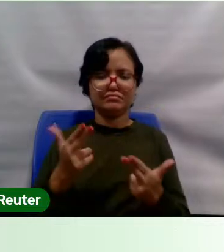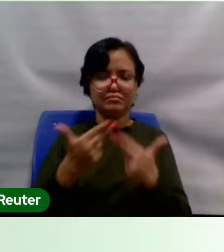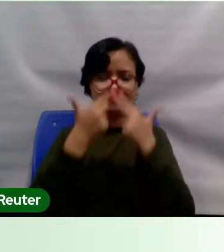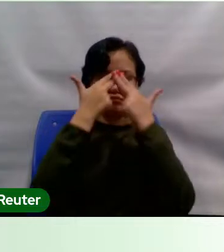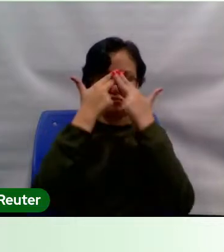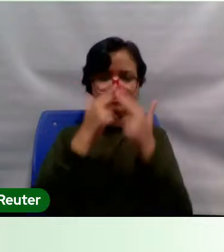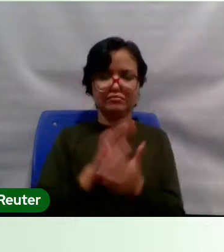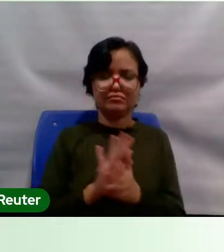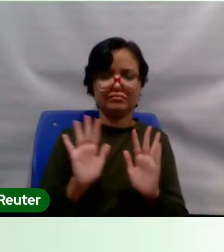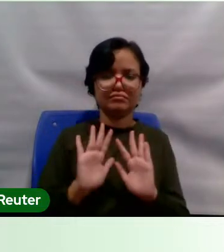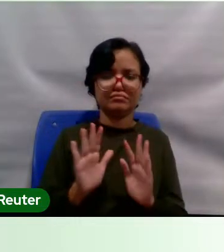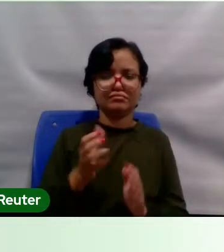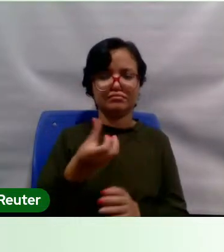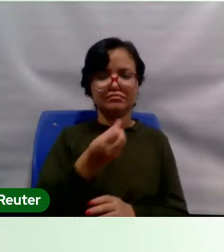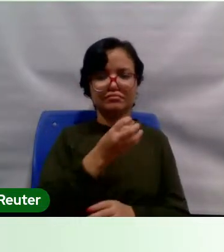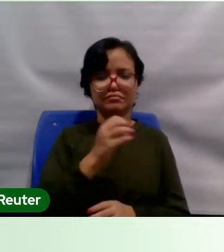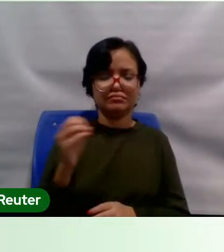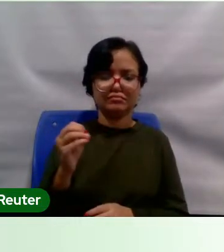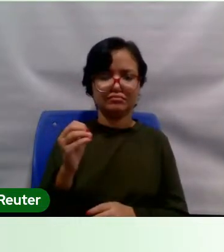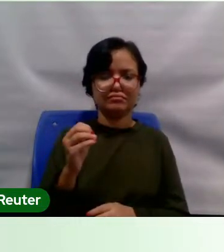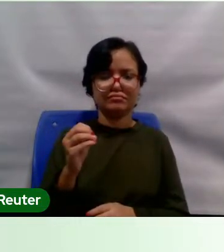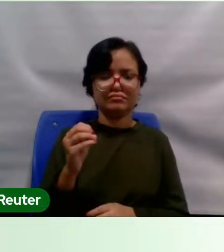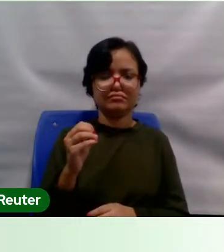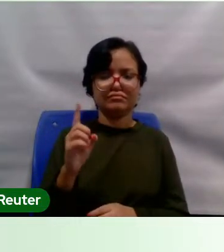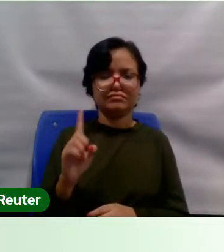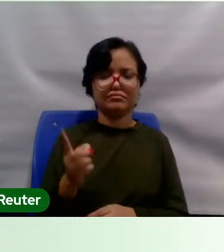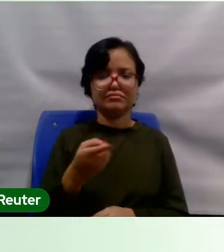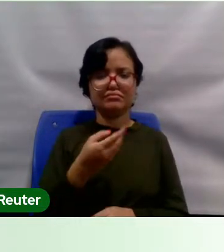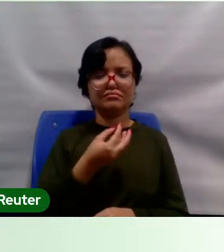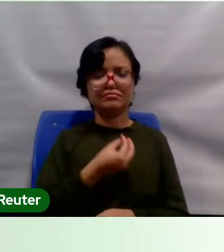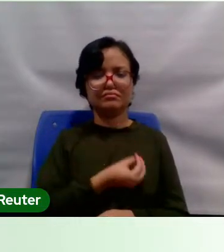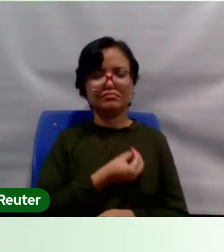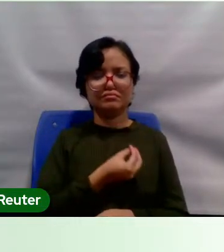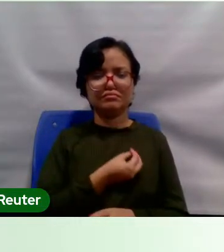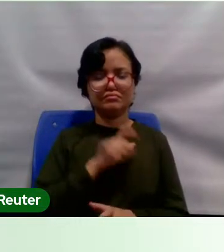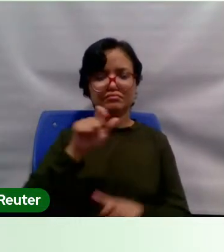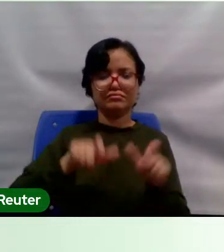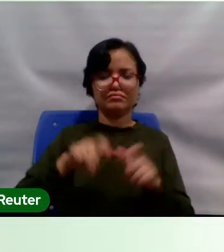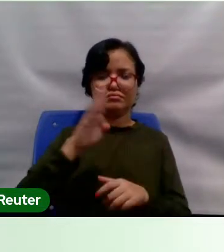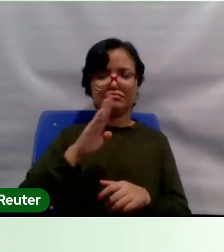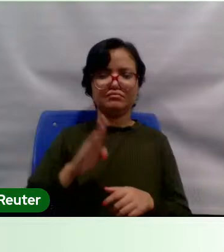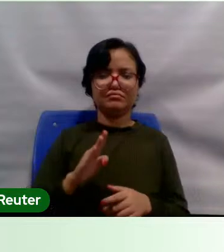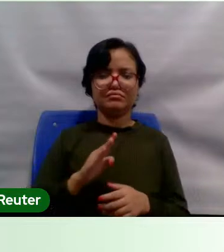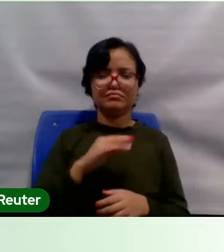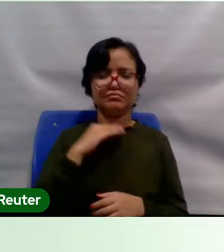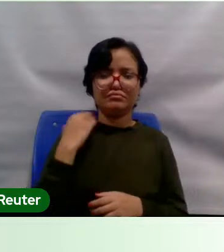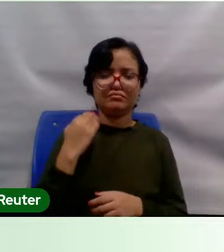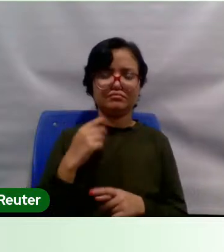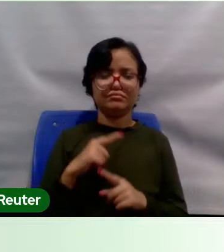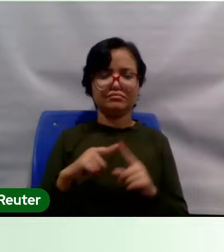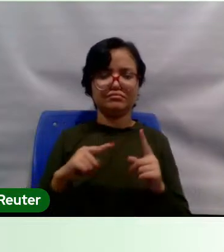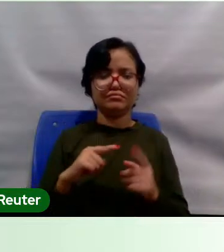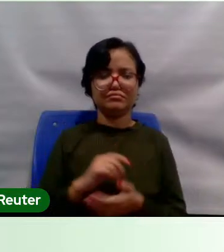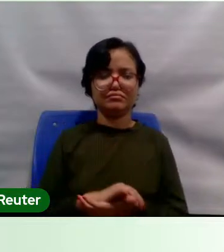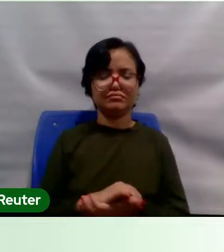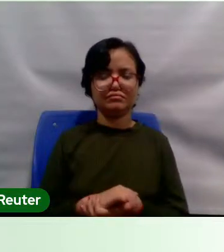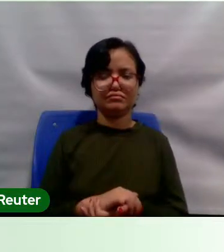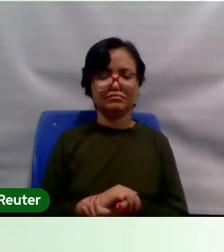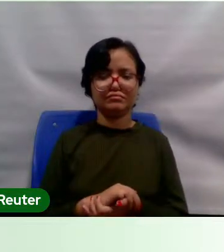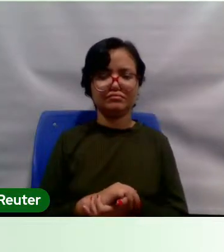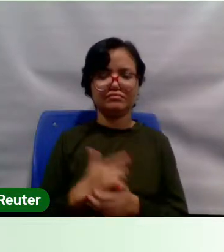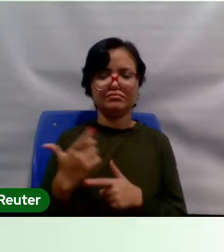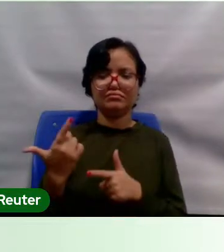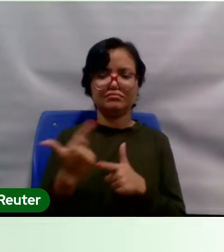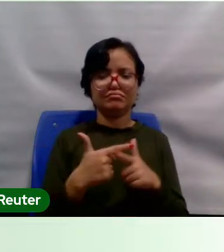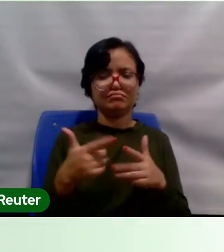quase 600 vidas de brasileiros que se foram, que se foram, mas pelas incongruências, pelas